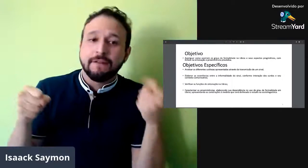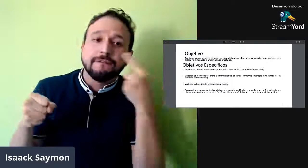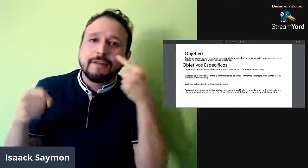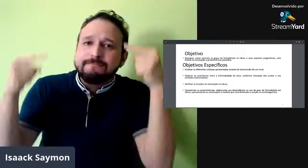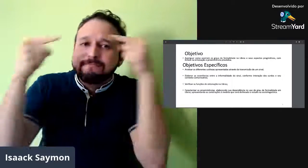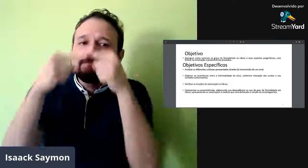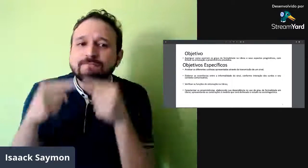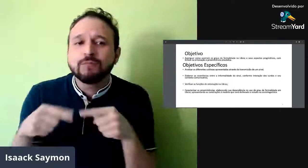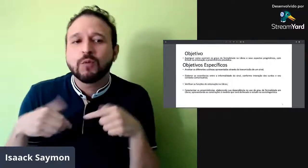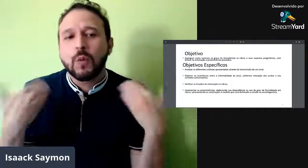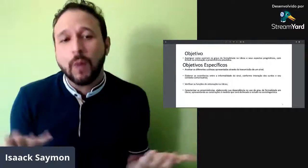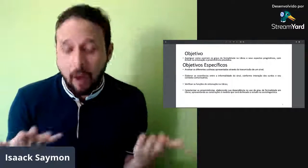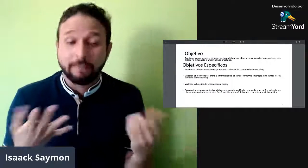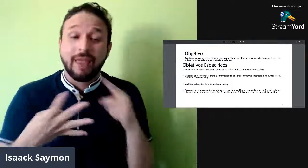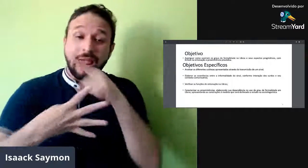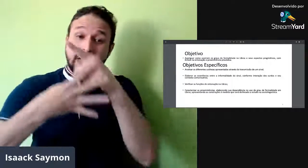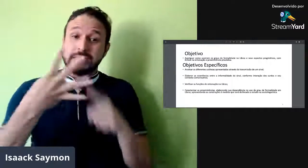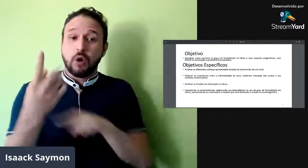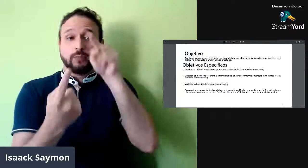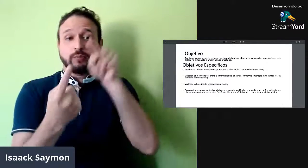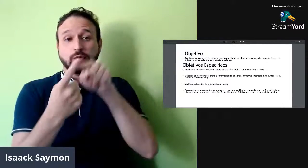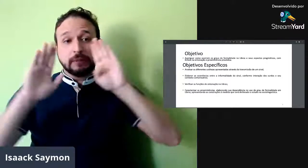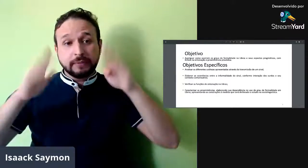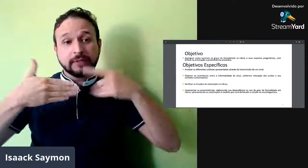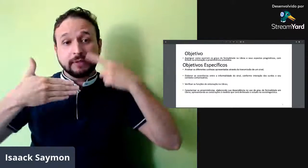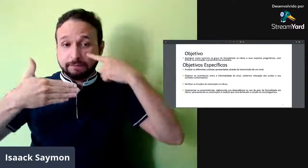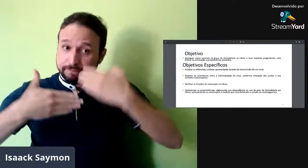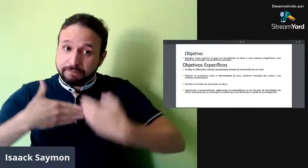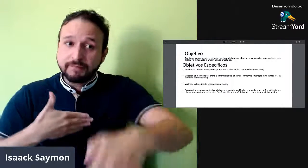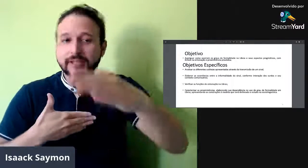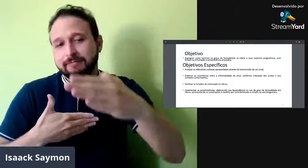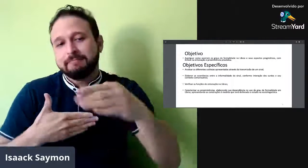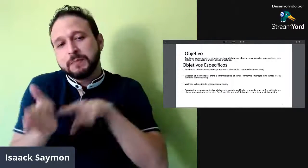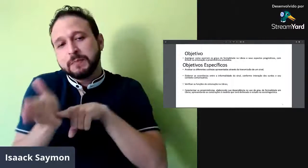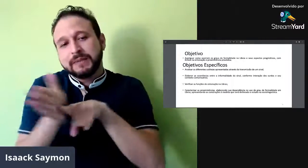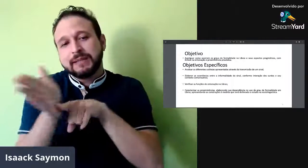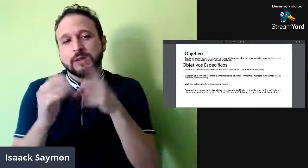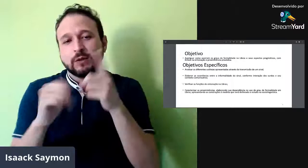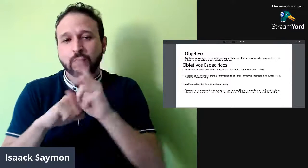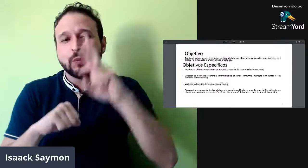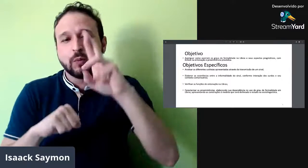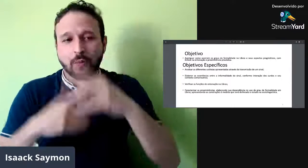e apresentar ali as medidas, né, do estudo com foco na sociolinguística.